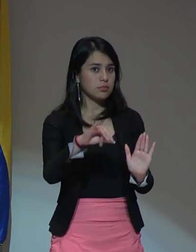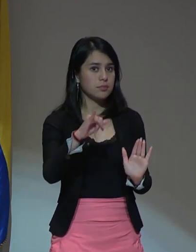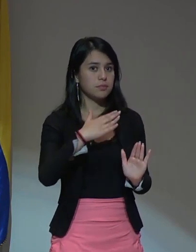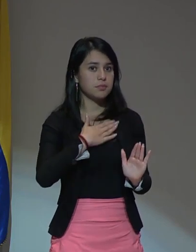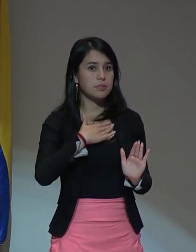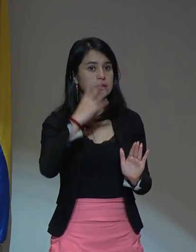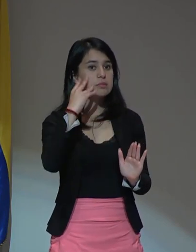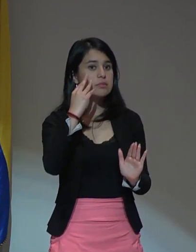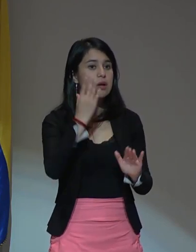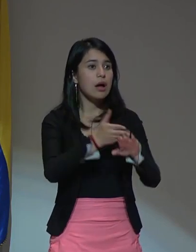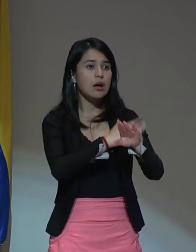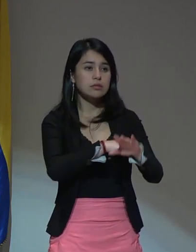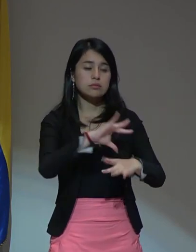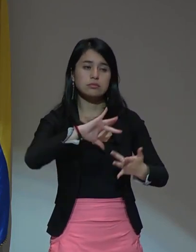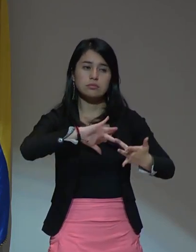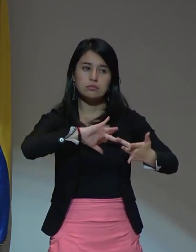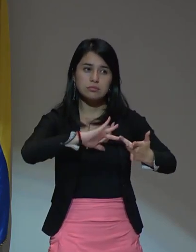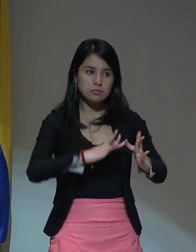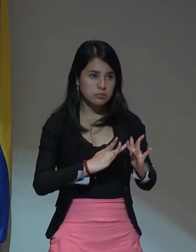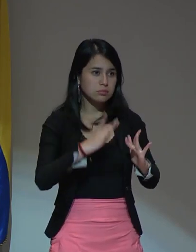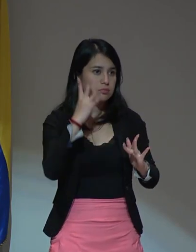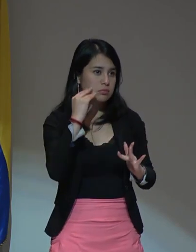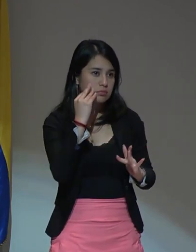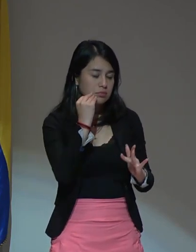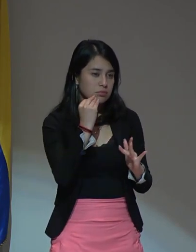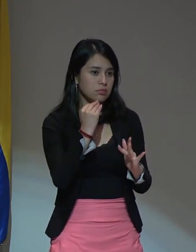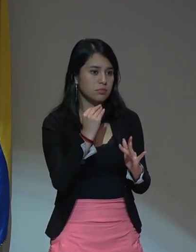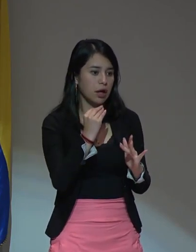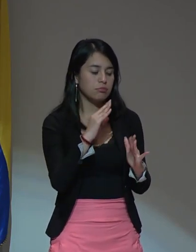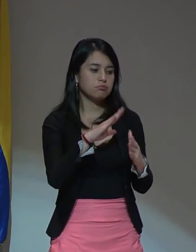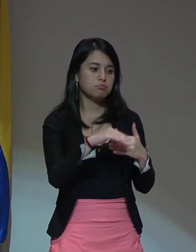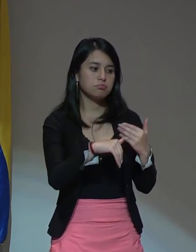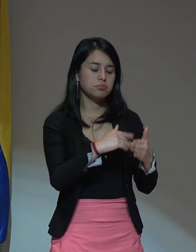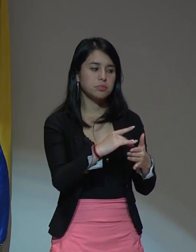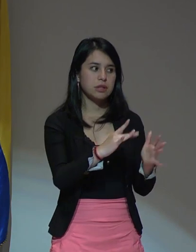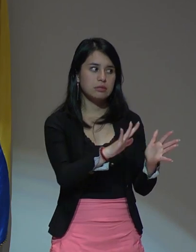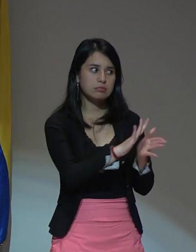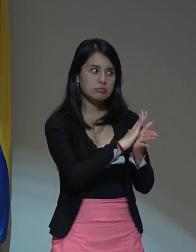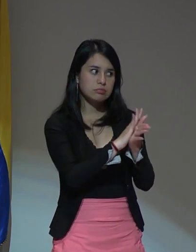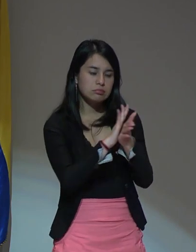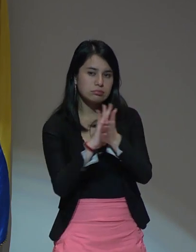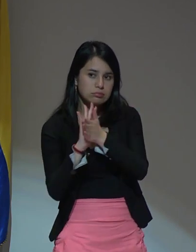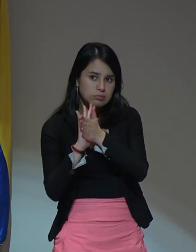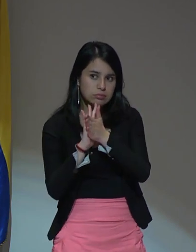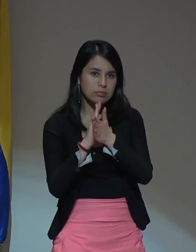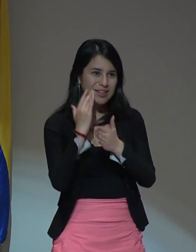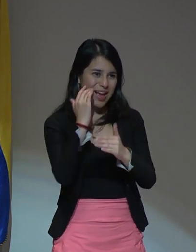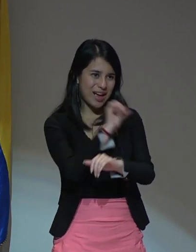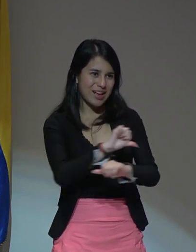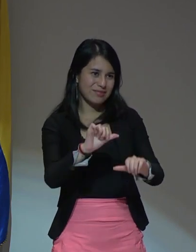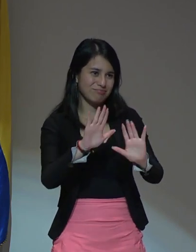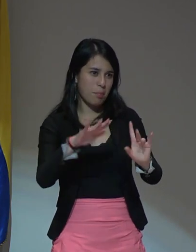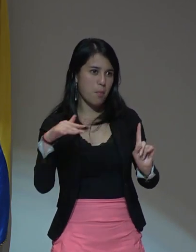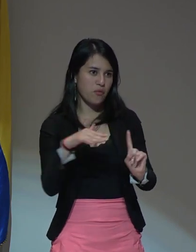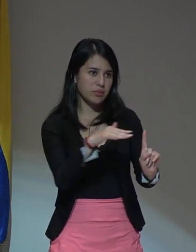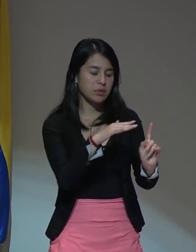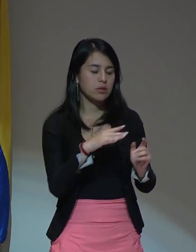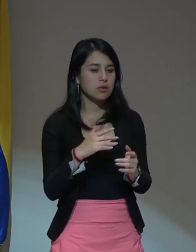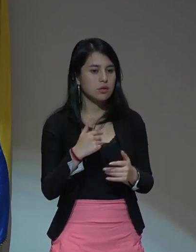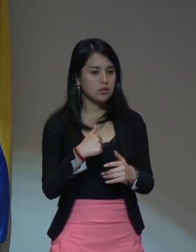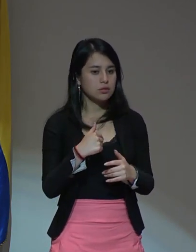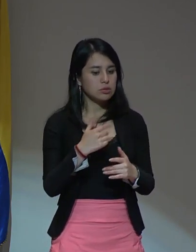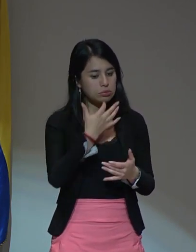muy dolorosas y gracias a tener la escucha del movimiento de la mujer yo pude